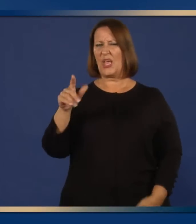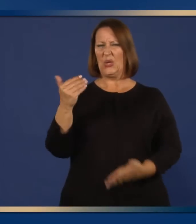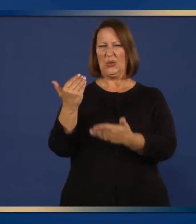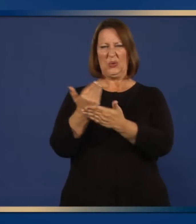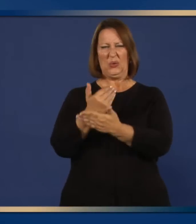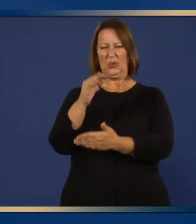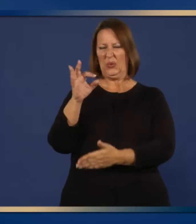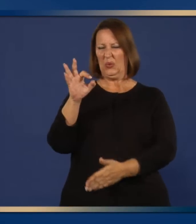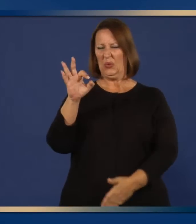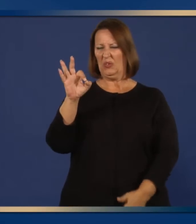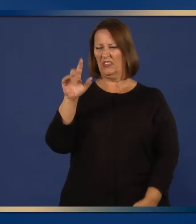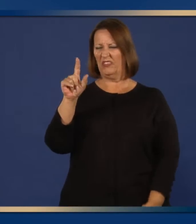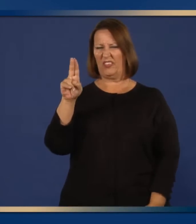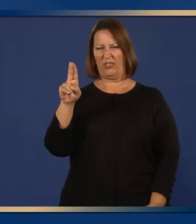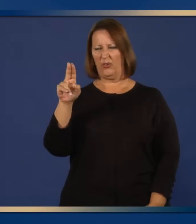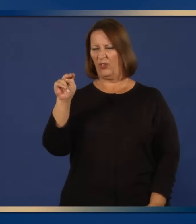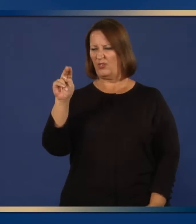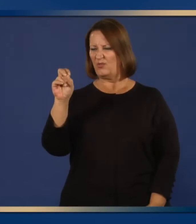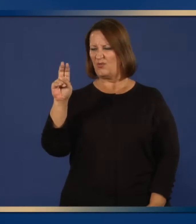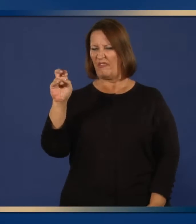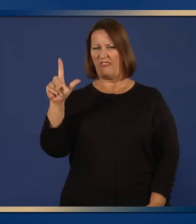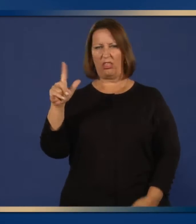¿Cuál es la nueva gripe?